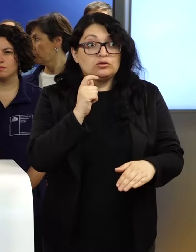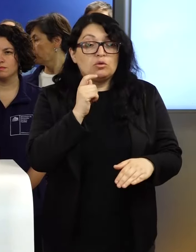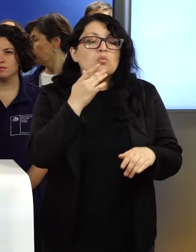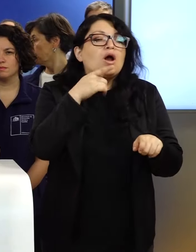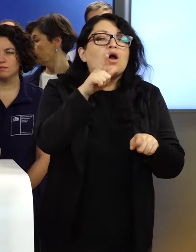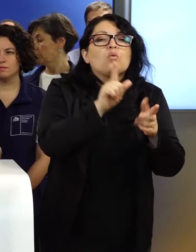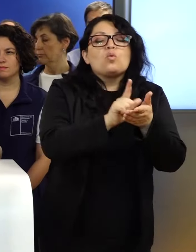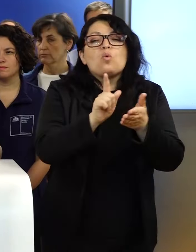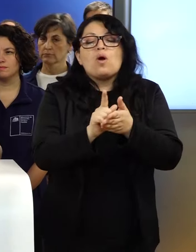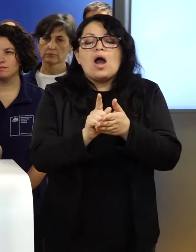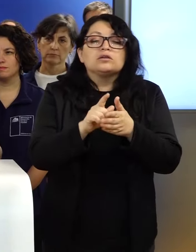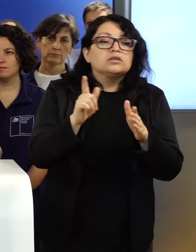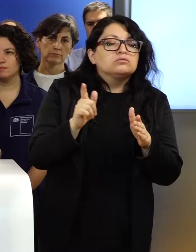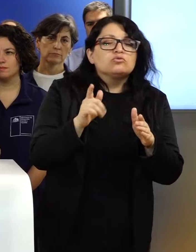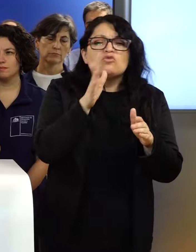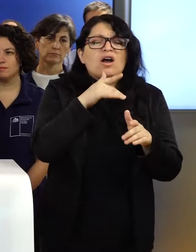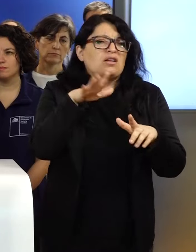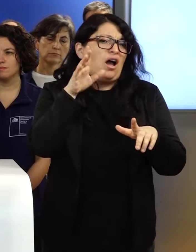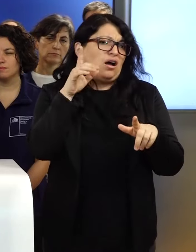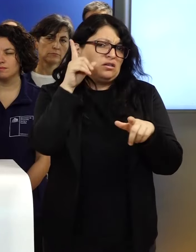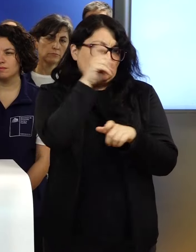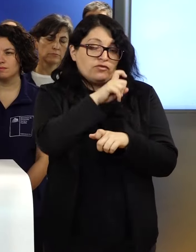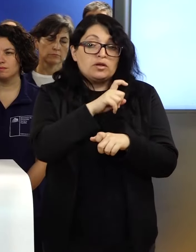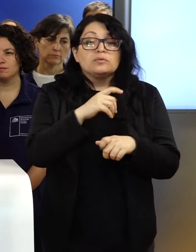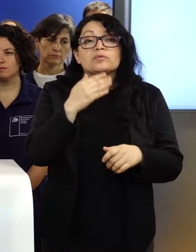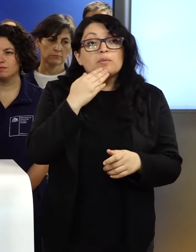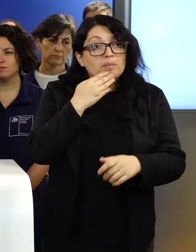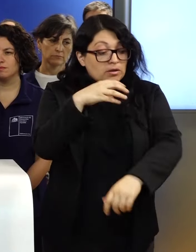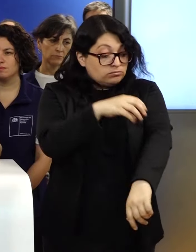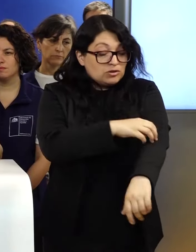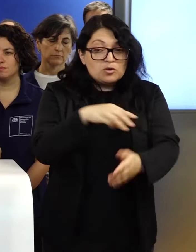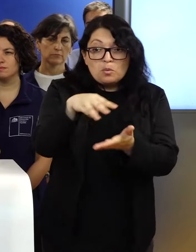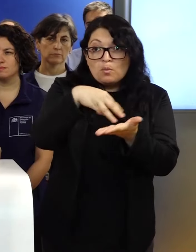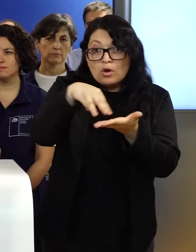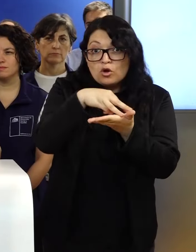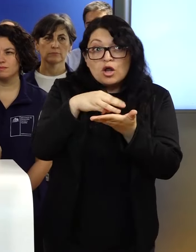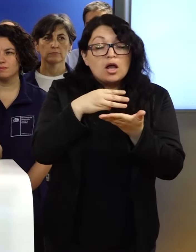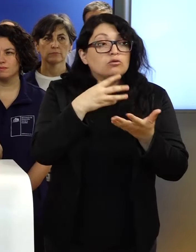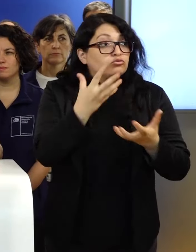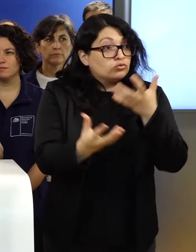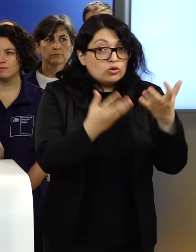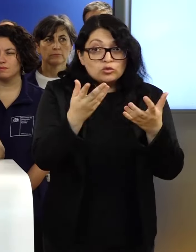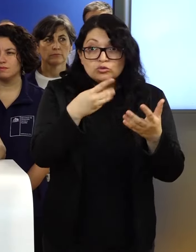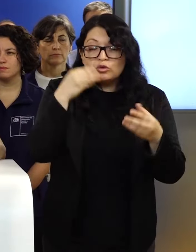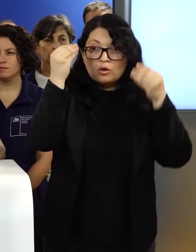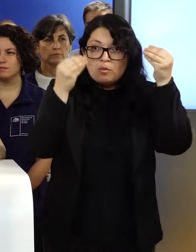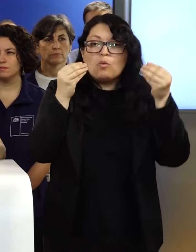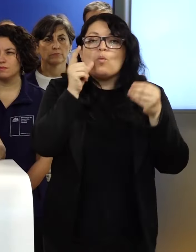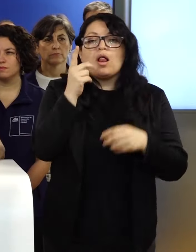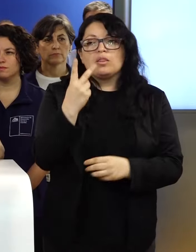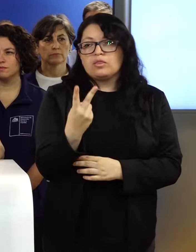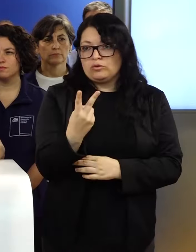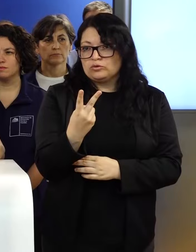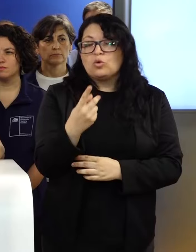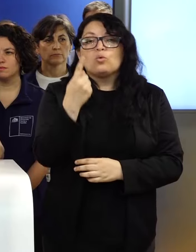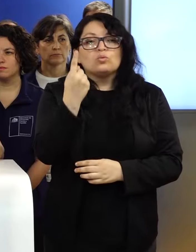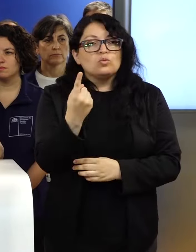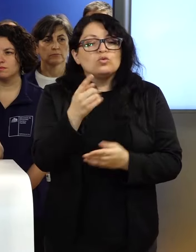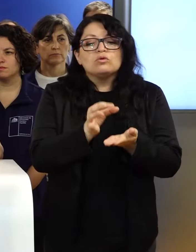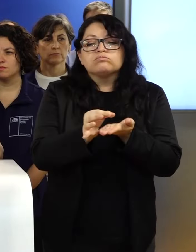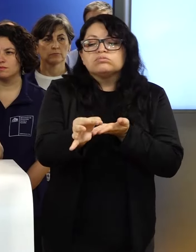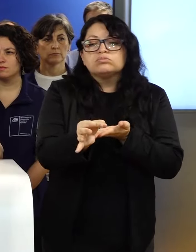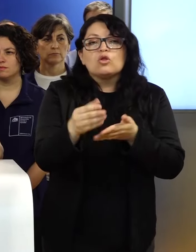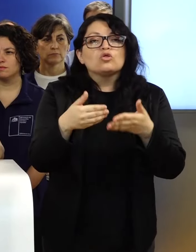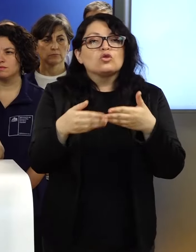menos complejas. En Maule, los incendios que preocupan son fundamentalmente dos. El que está en la comuna